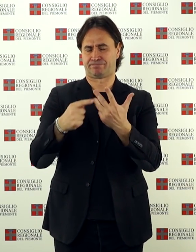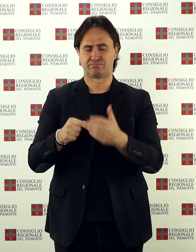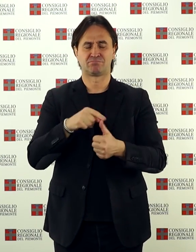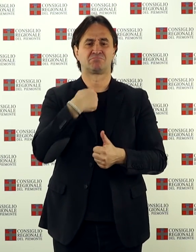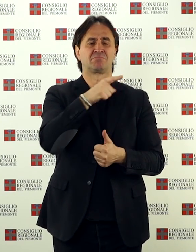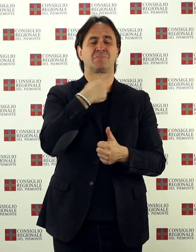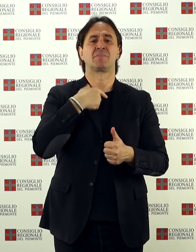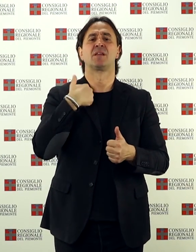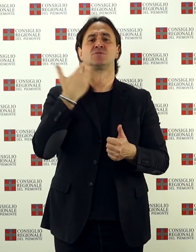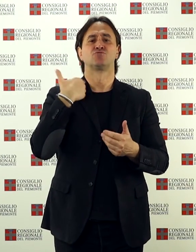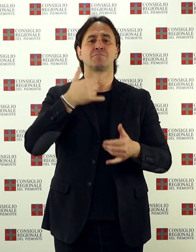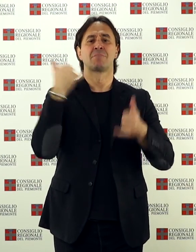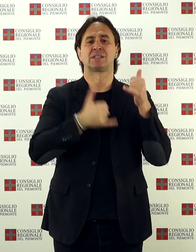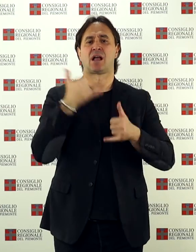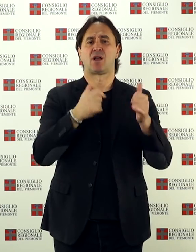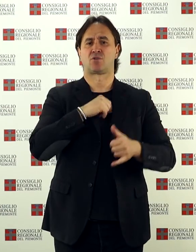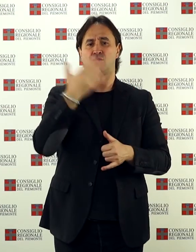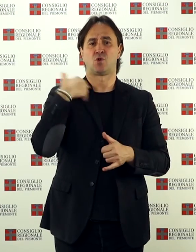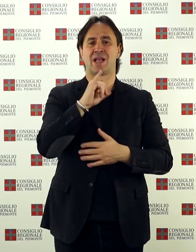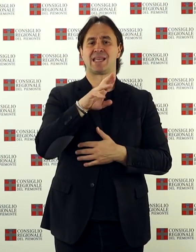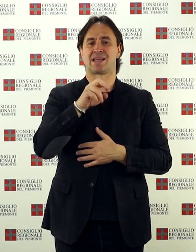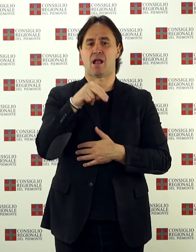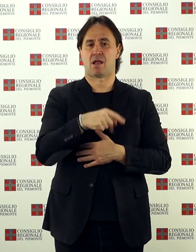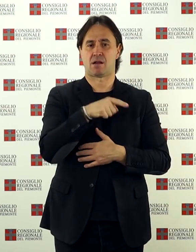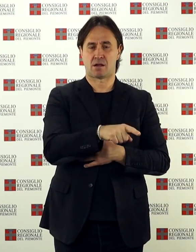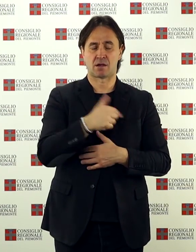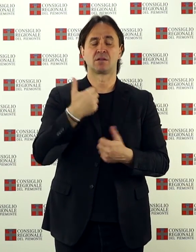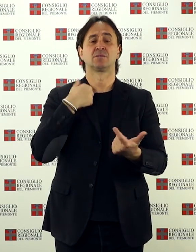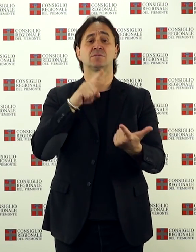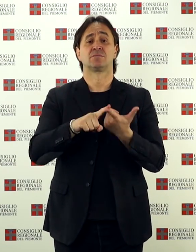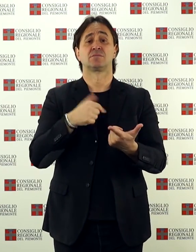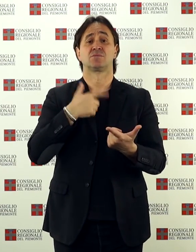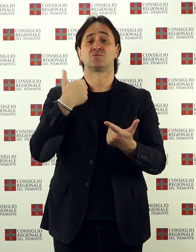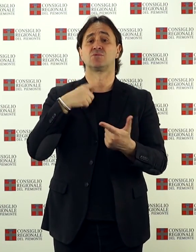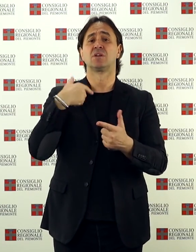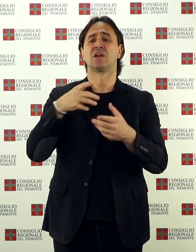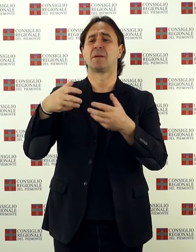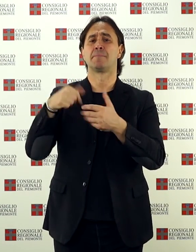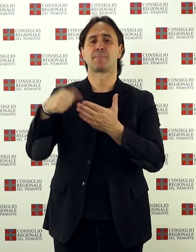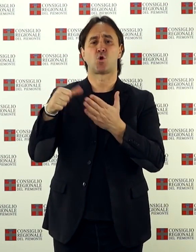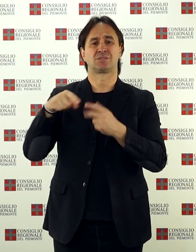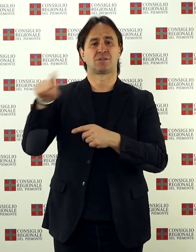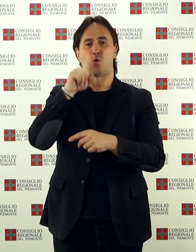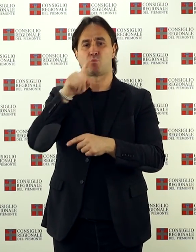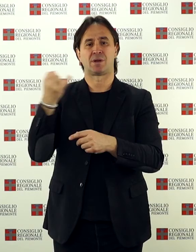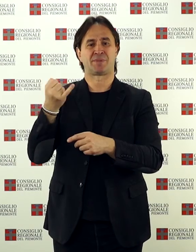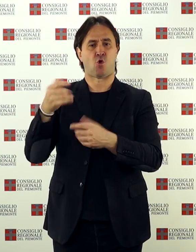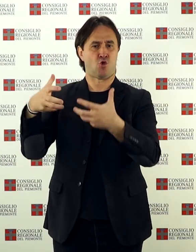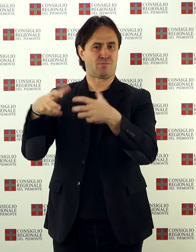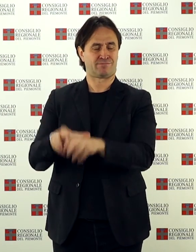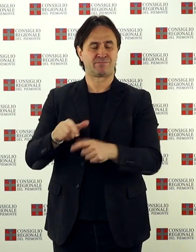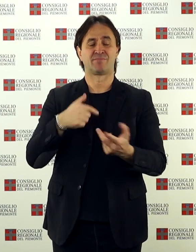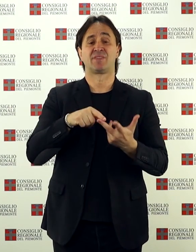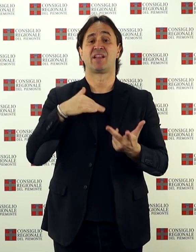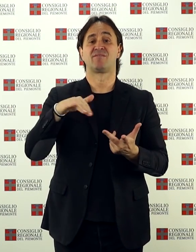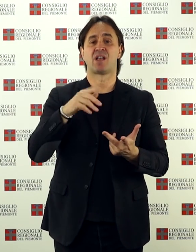prigionieri politici iraniani del 1988, contro la riduzione dei servizi postali nei piccoli comuni, per la promozione